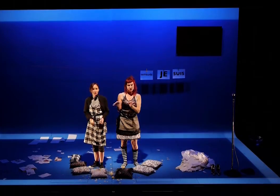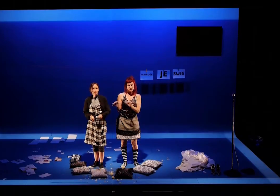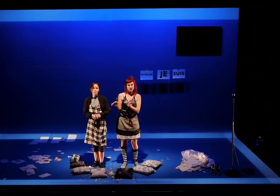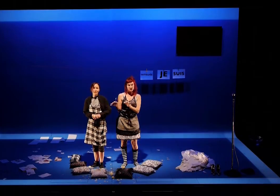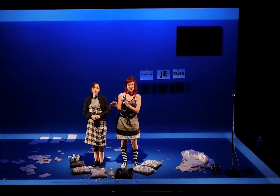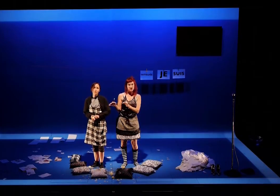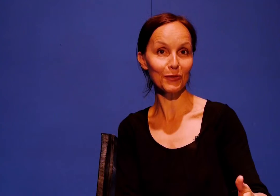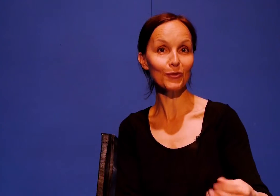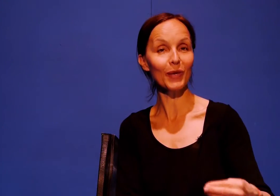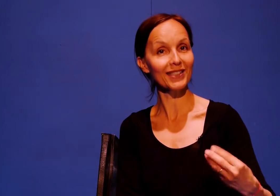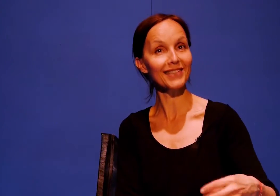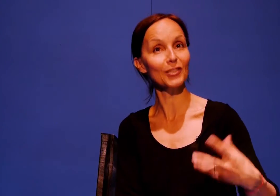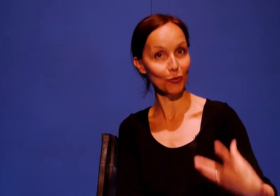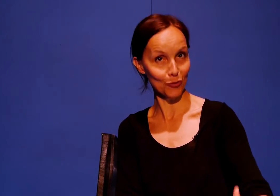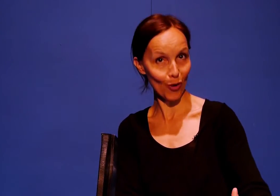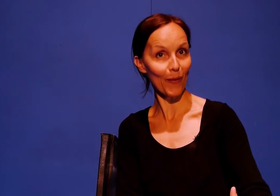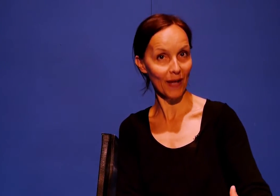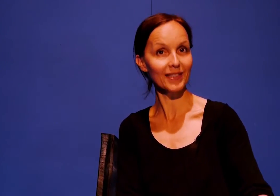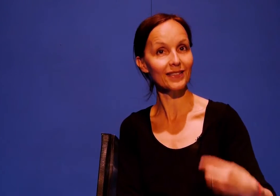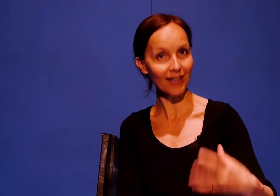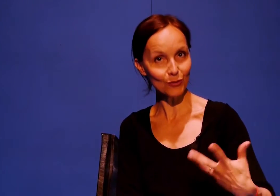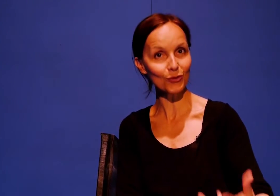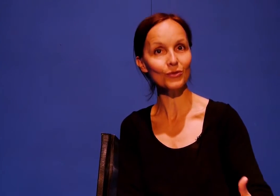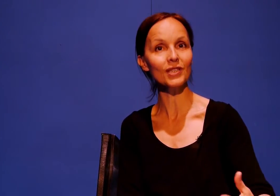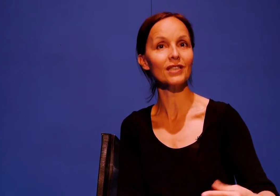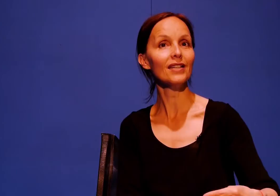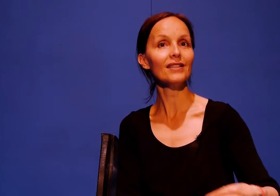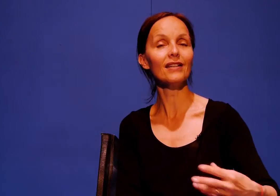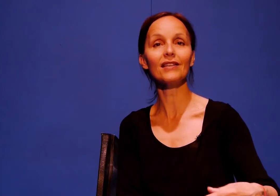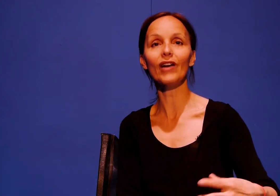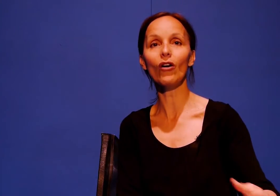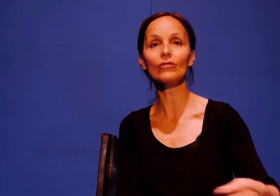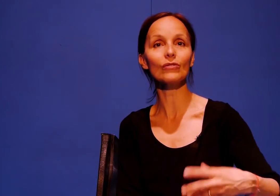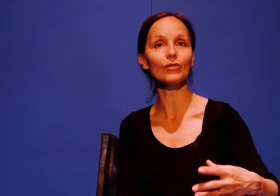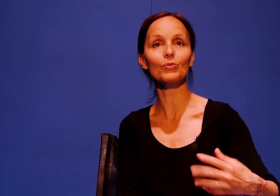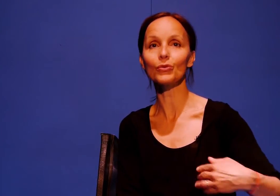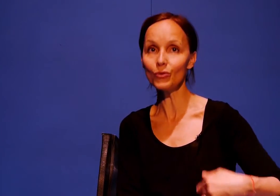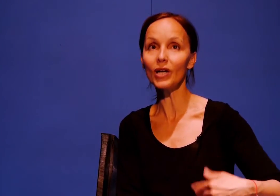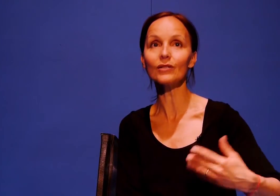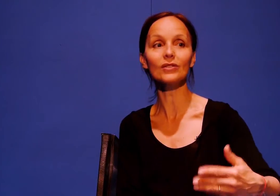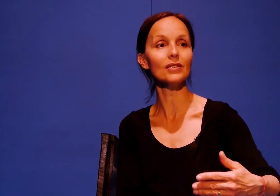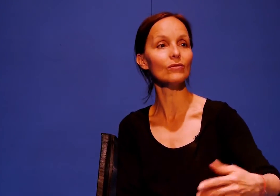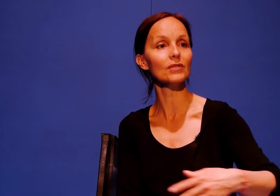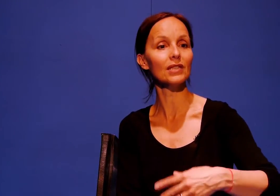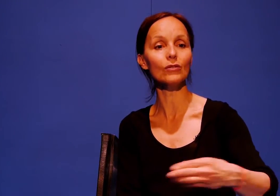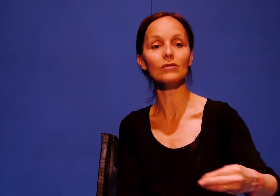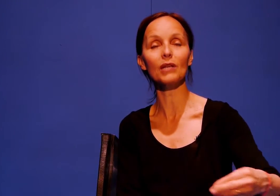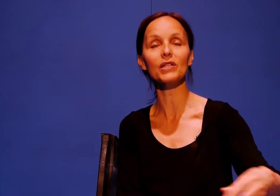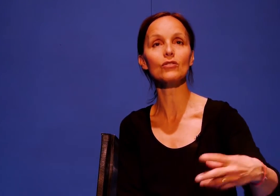traduits par Anthony Guillon, par un artiste sourd. Il y une traduction qui est l'équivalent pour nous de si on disait que telle pièce de